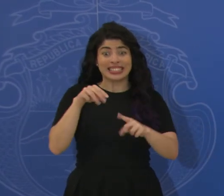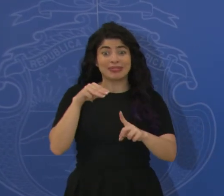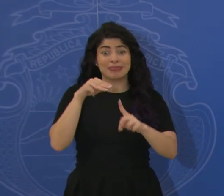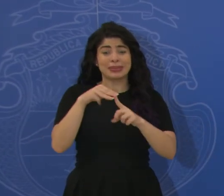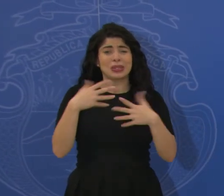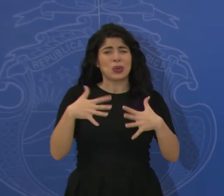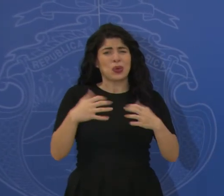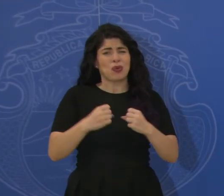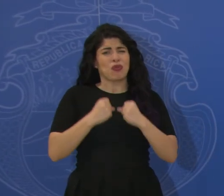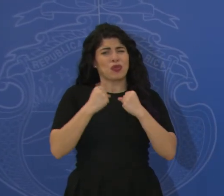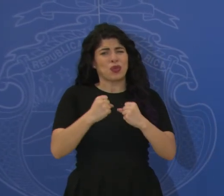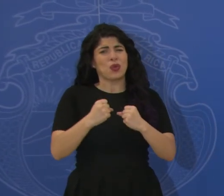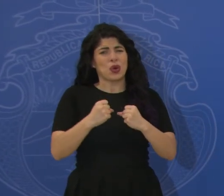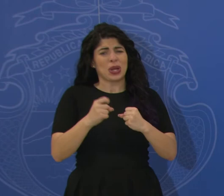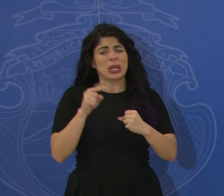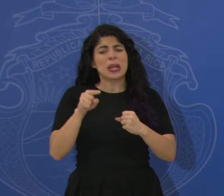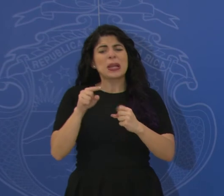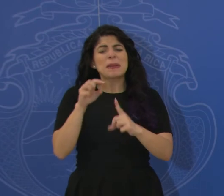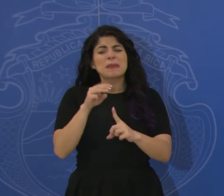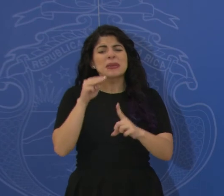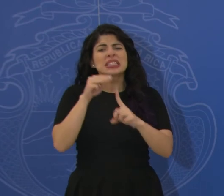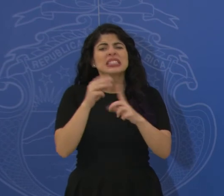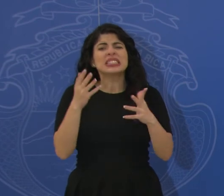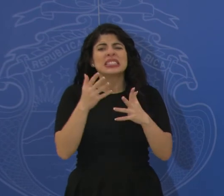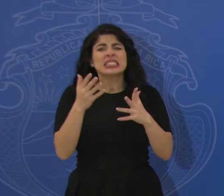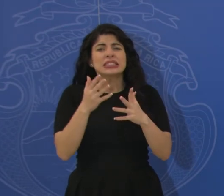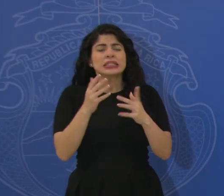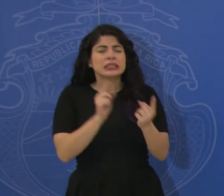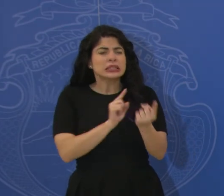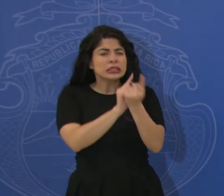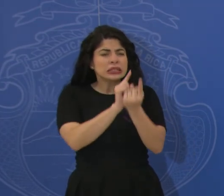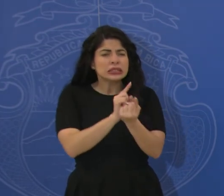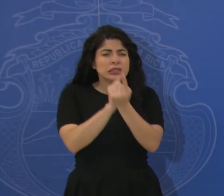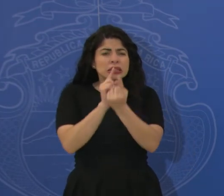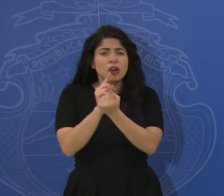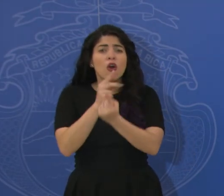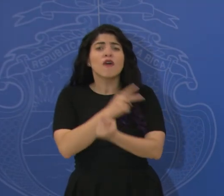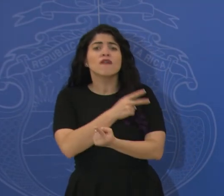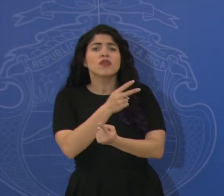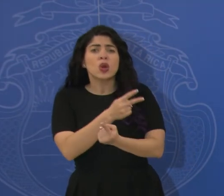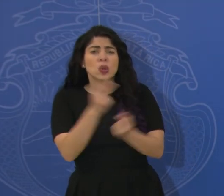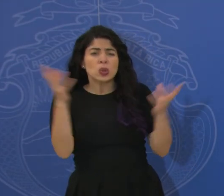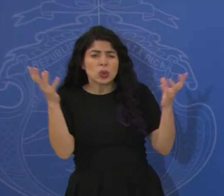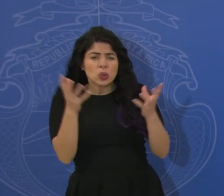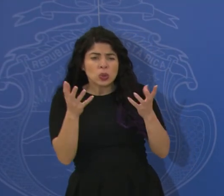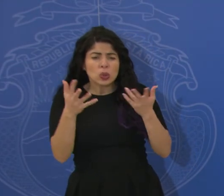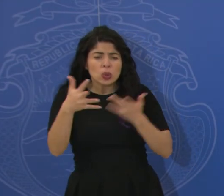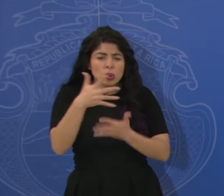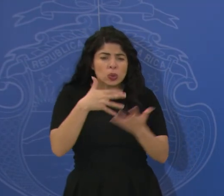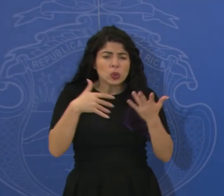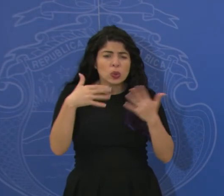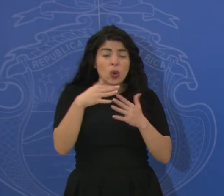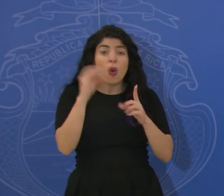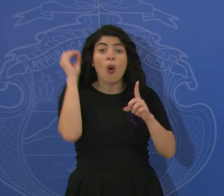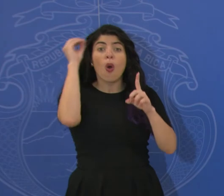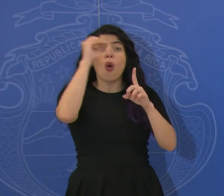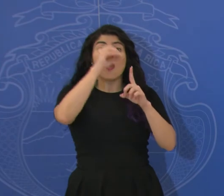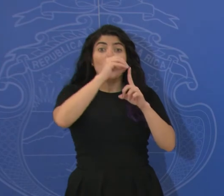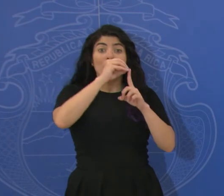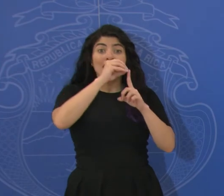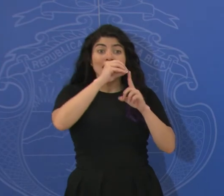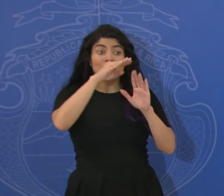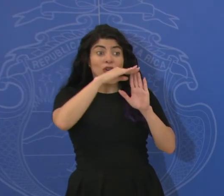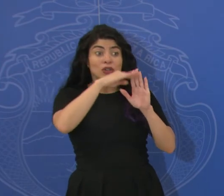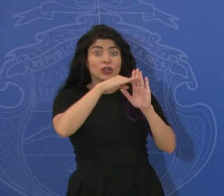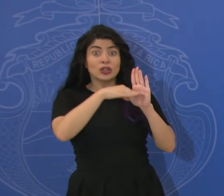Ese mensaje tiene que ver con que, a partir del acercamiento de voluntades, hemos podido cumplir todos los objetivos que nos propusimos